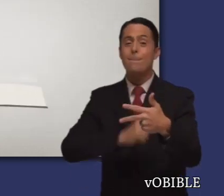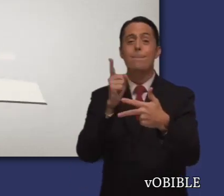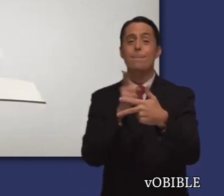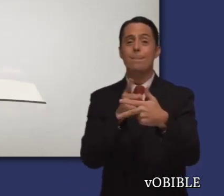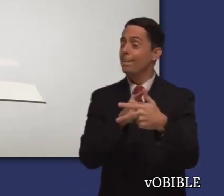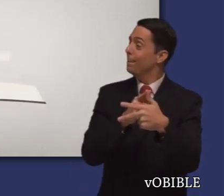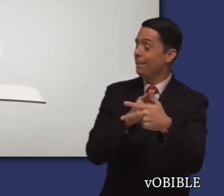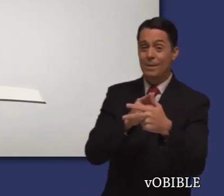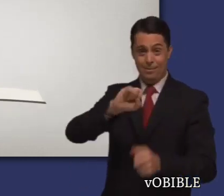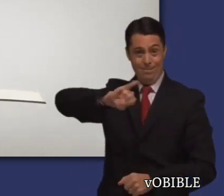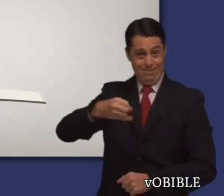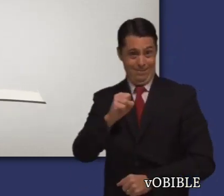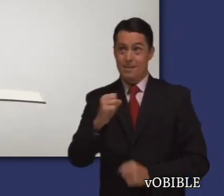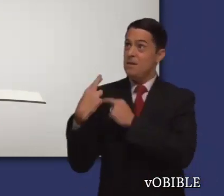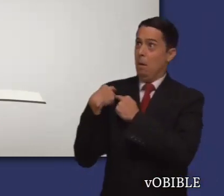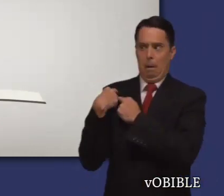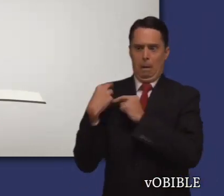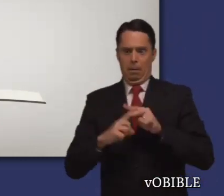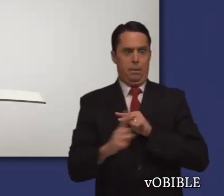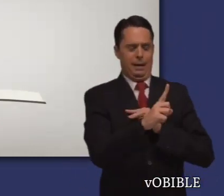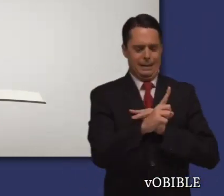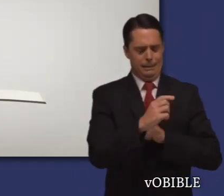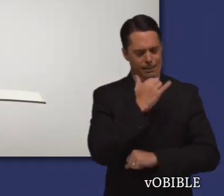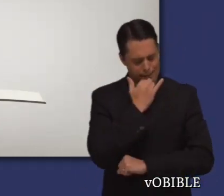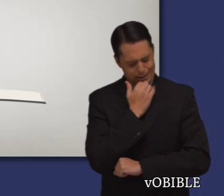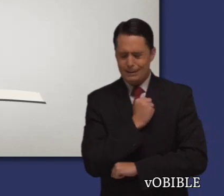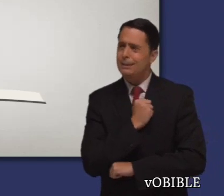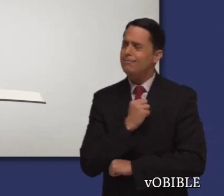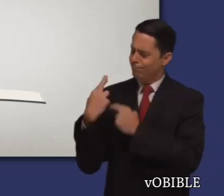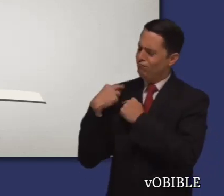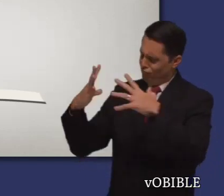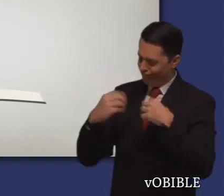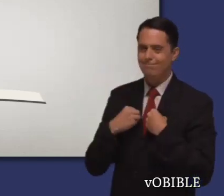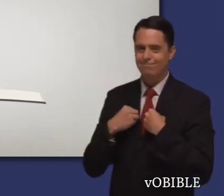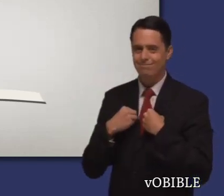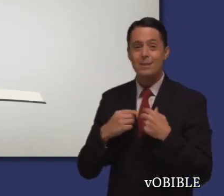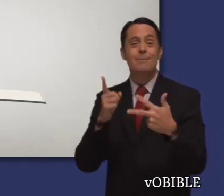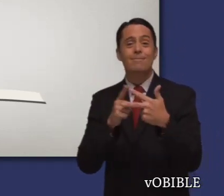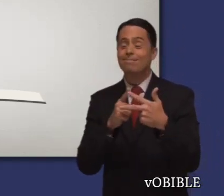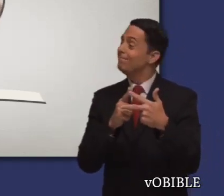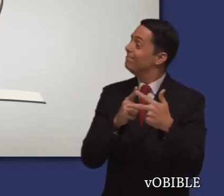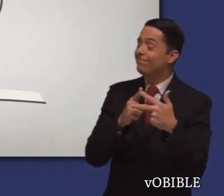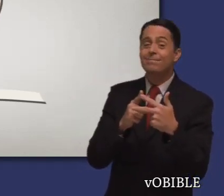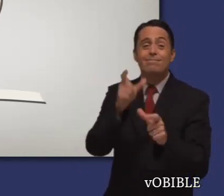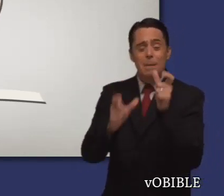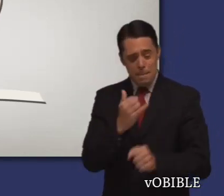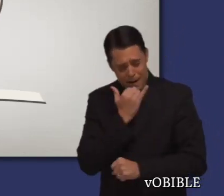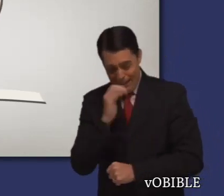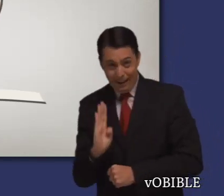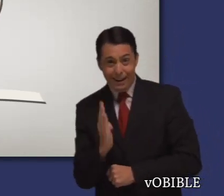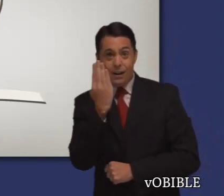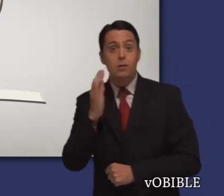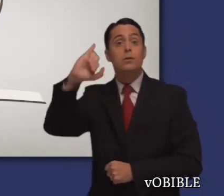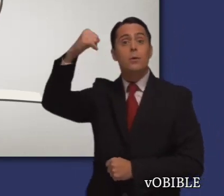Cuando lea el libro de Jonás, fíjese en que el profeta aceptó la disciplina y cumplió su comisión, en que Jehová